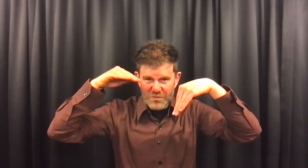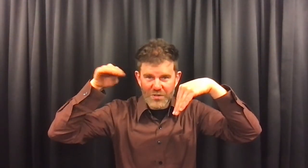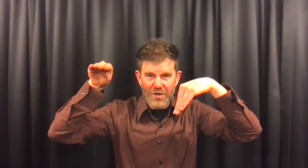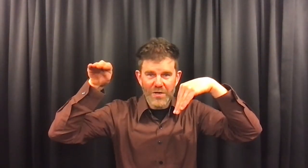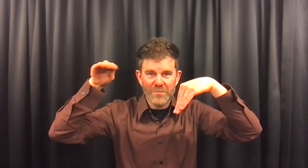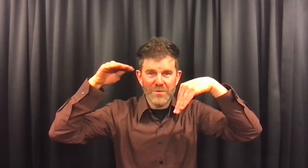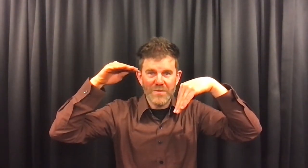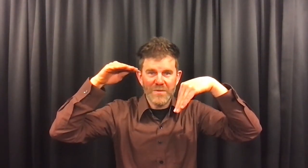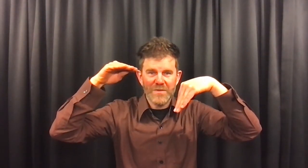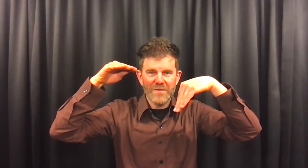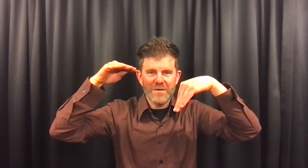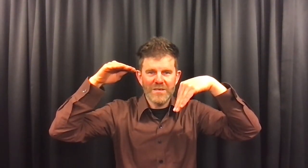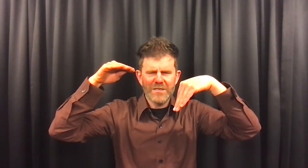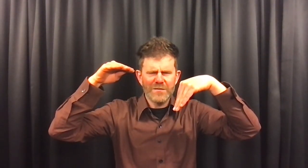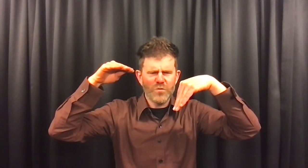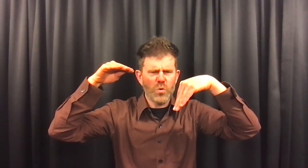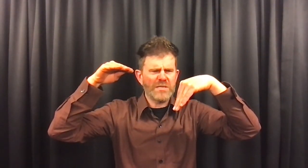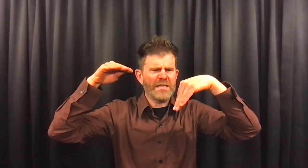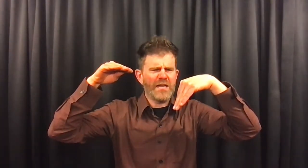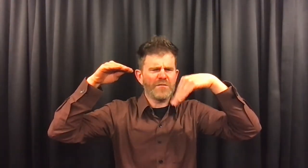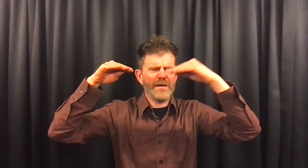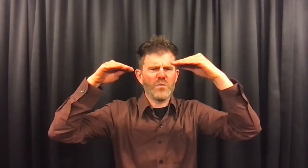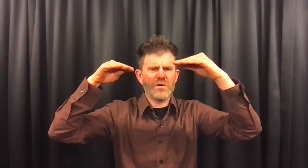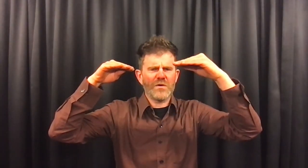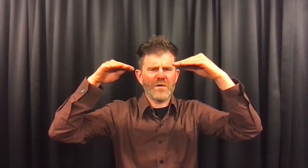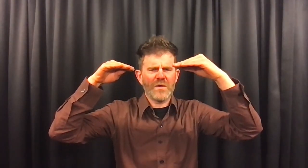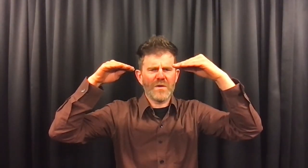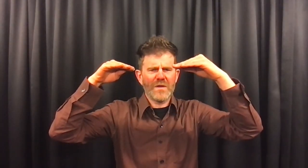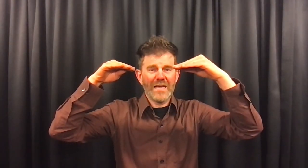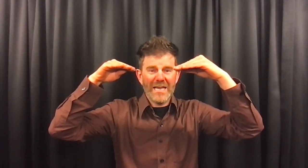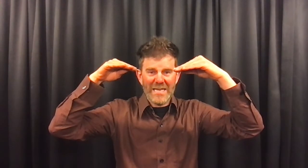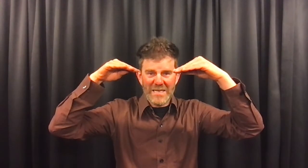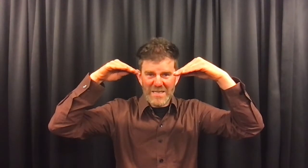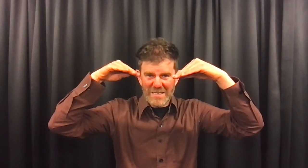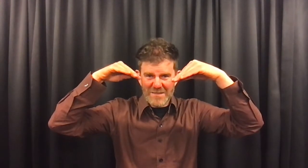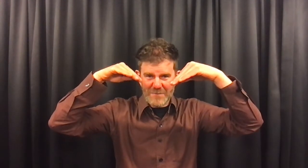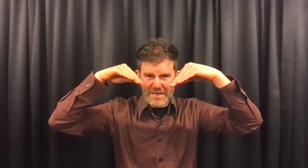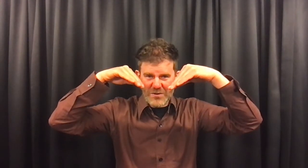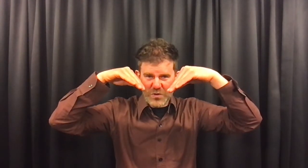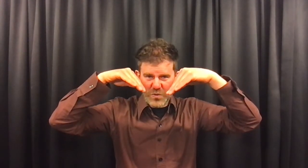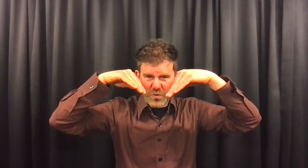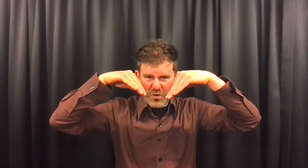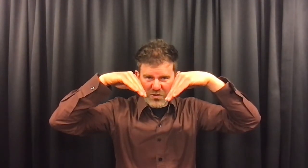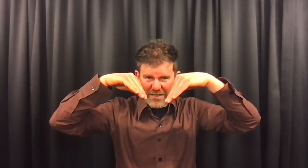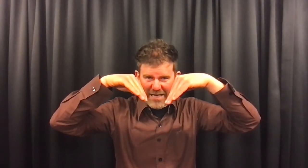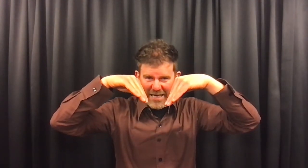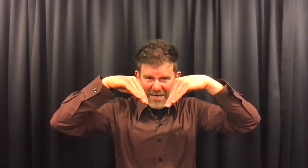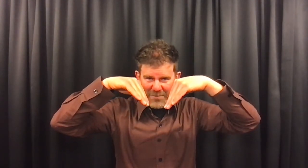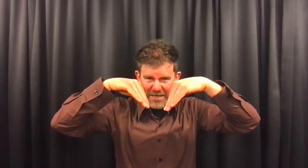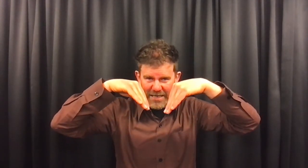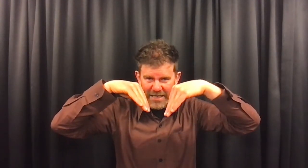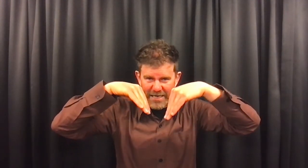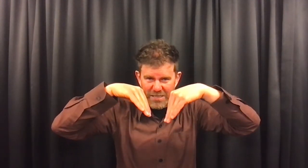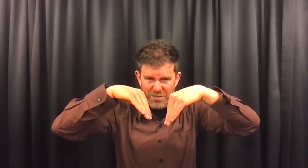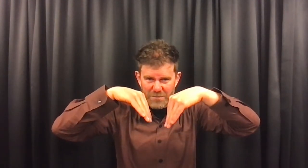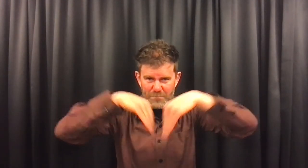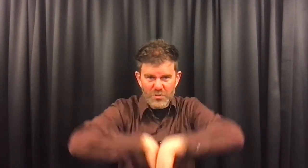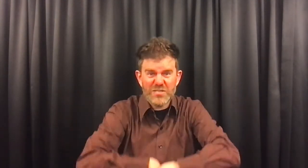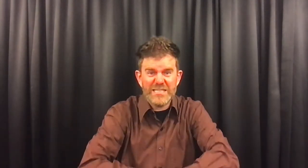kruipen. Die vogels hadden alle twee honger. En alle twee doken ze naar beneden. Ze botsten